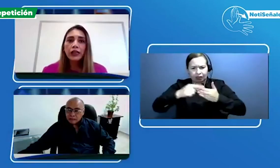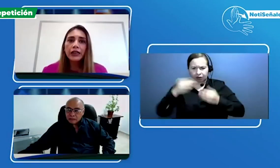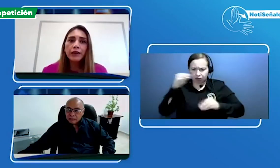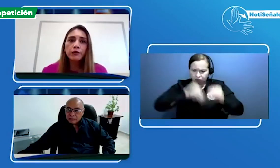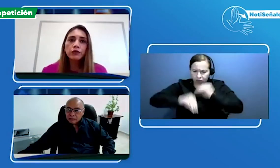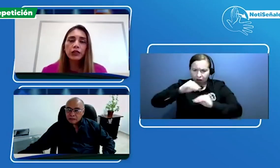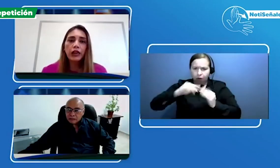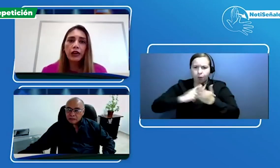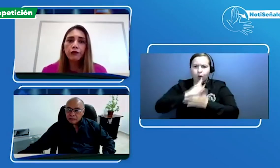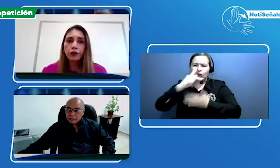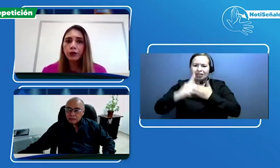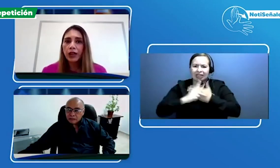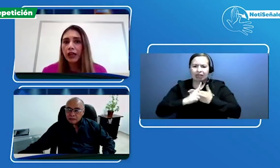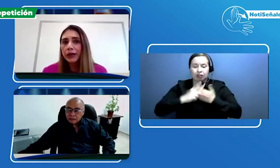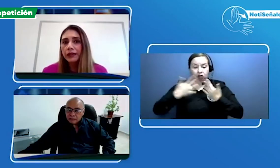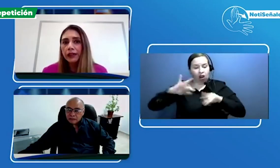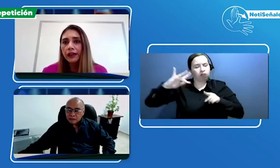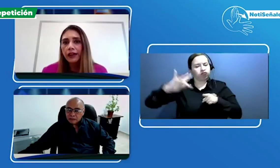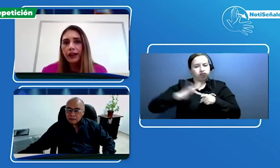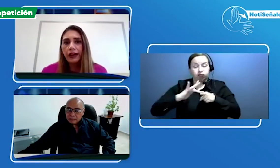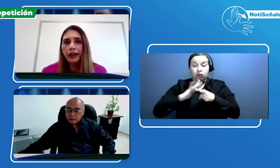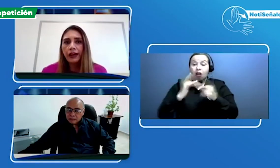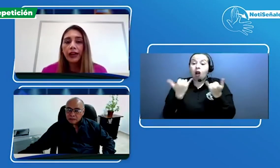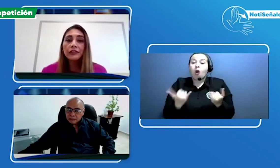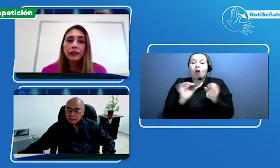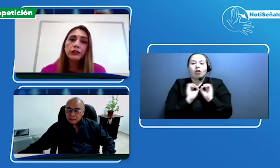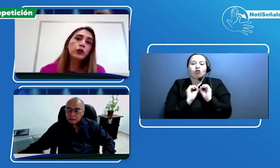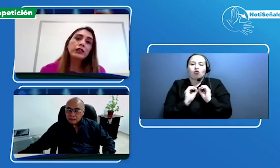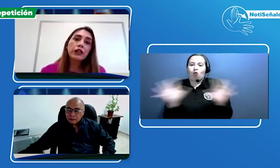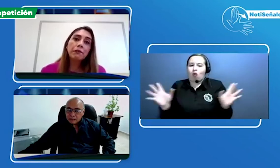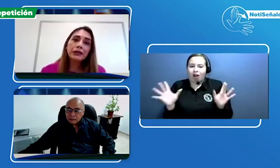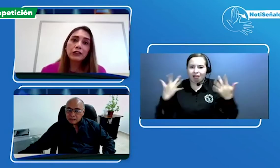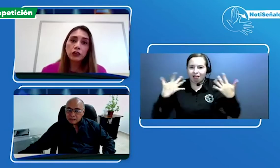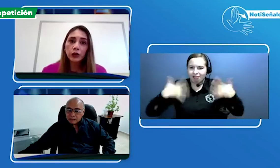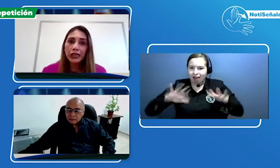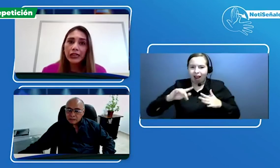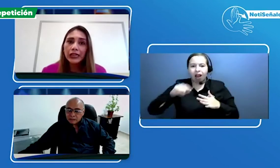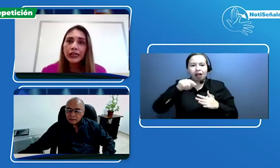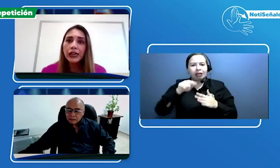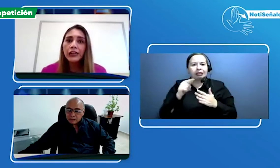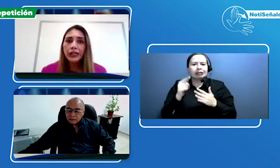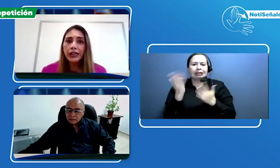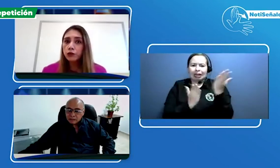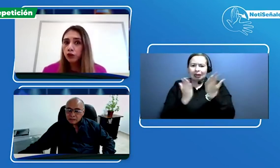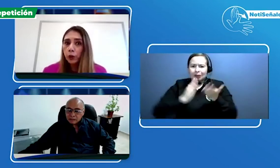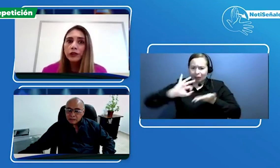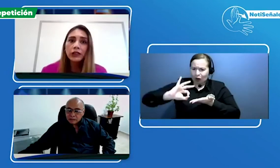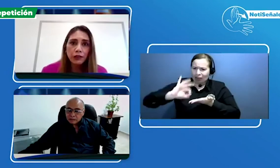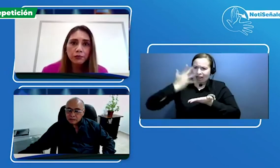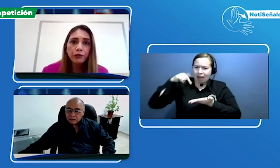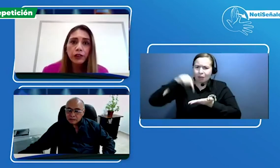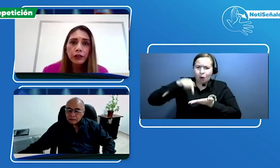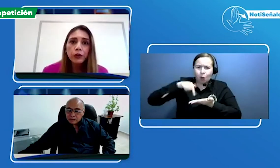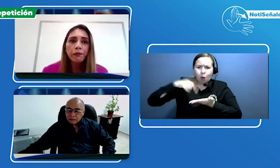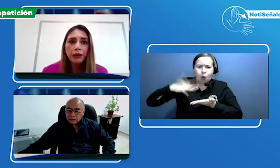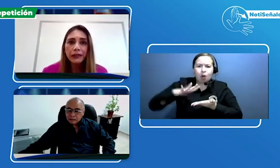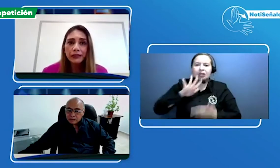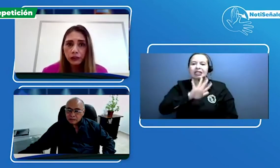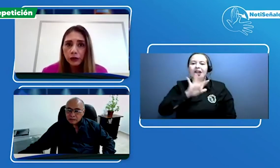tenemos, afortunadamente, el servicio de interpretación en línea en un 53% de implementación.